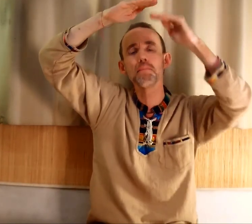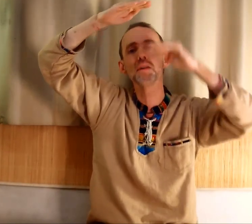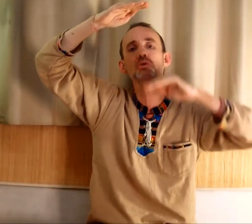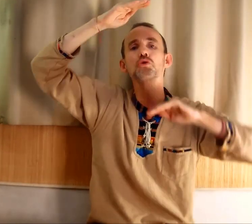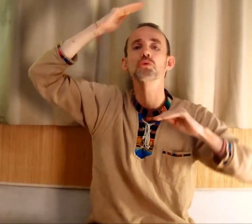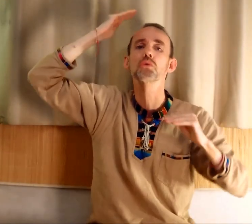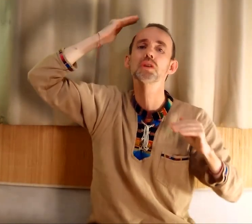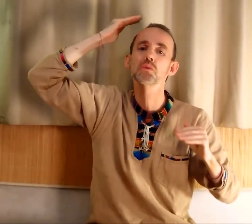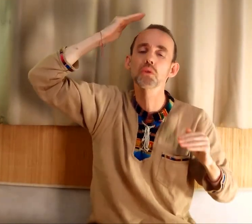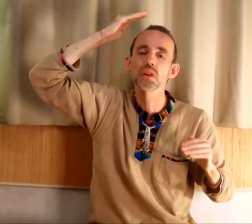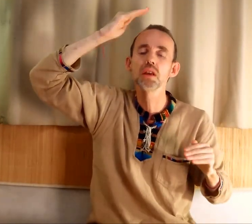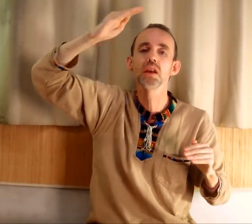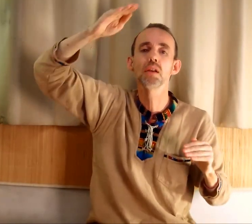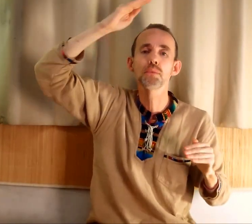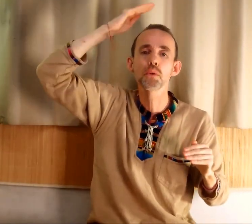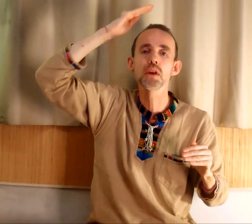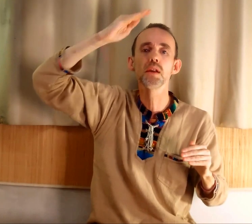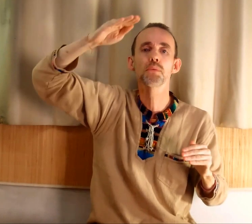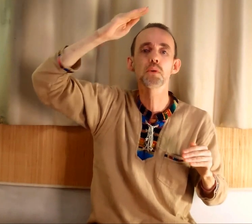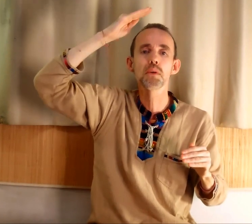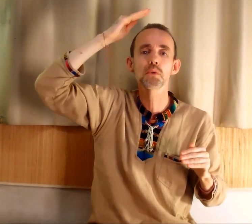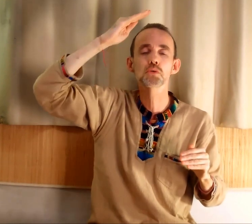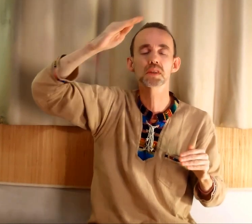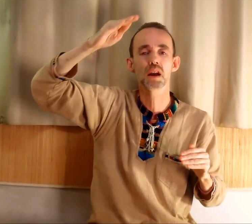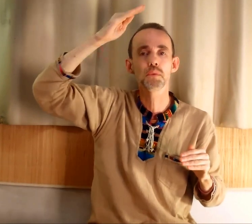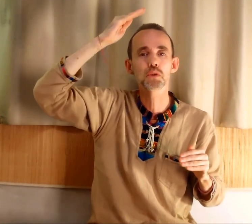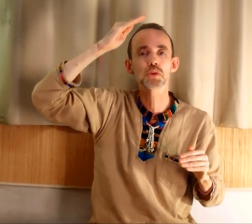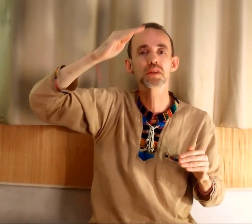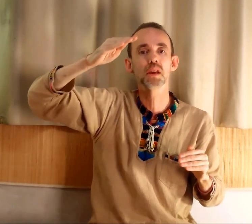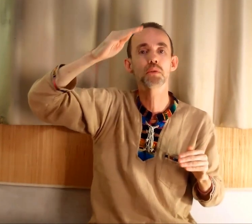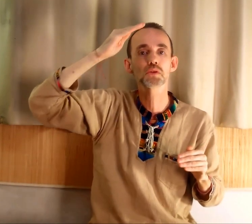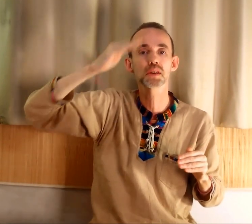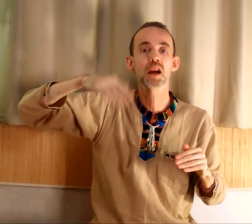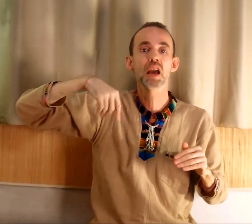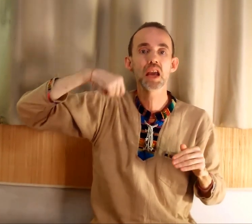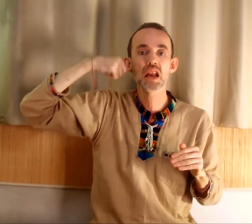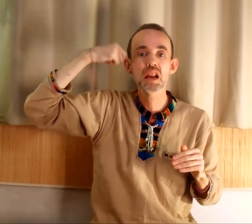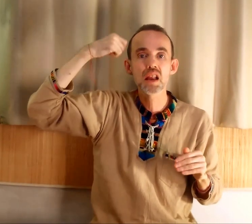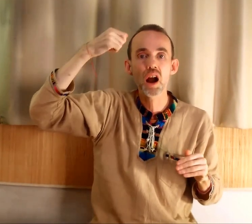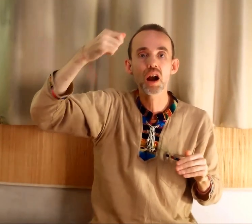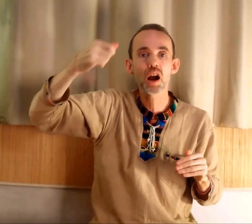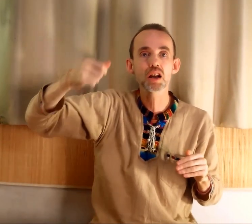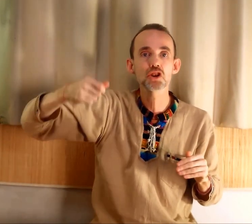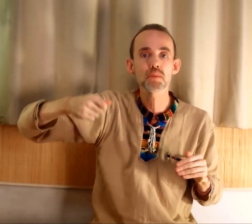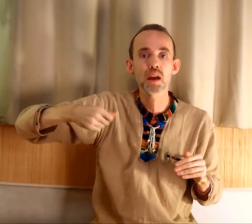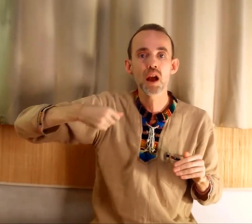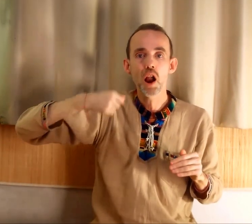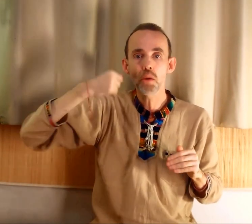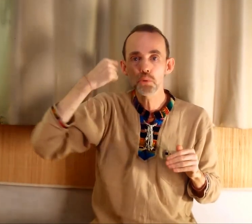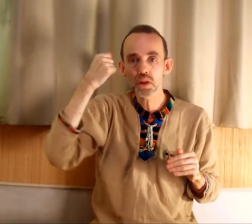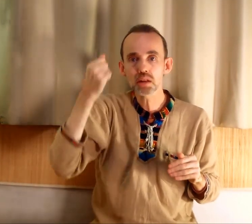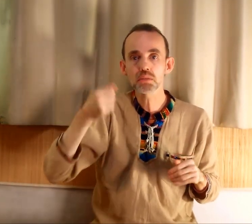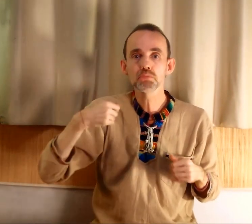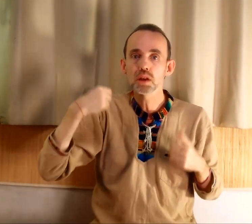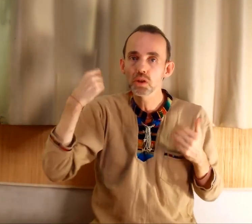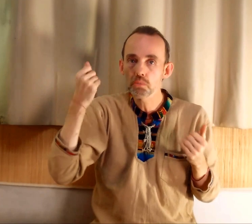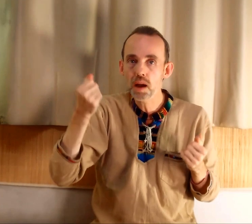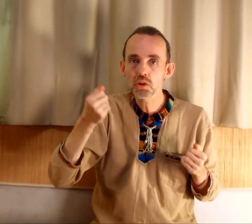est pleine de choses. Donc ils sont dans des « il faut, il faut, il faut que je fais ça, il faut que je fais ci, il faut arrête jamais ». peut-être, ils n'ont pas